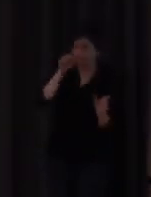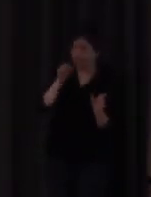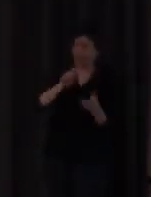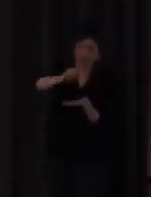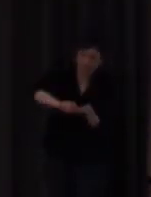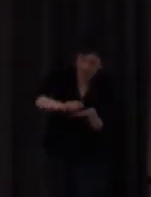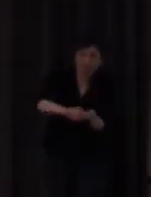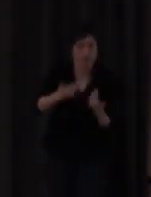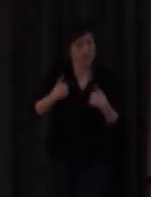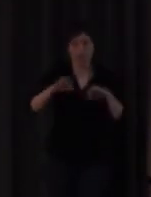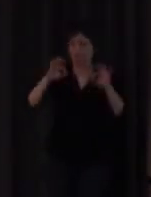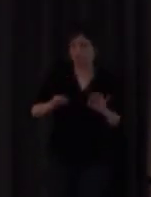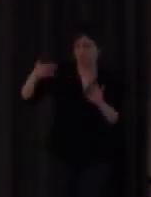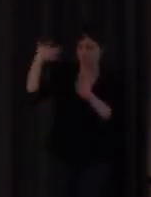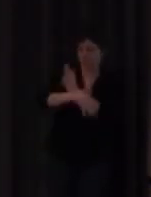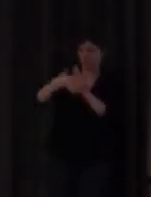vale